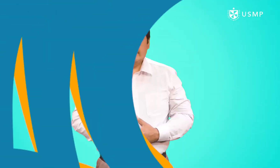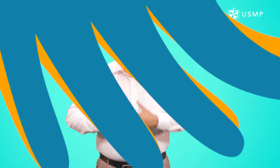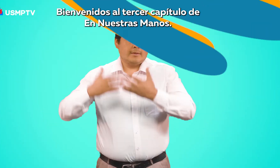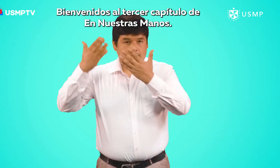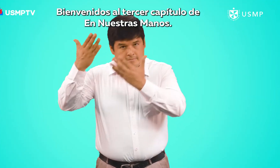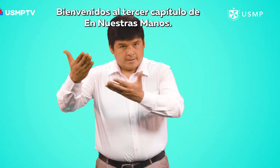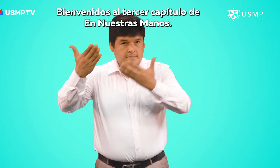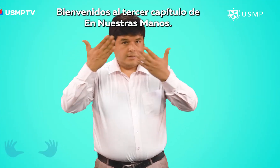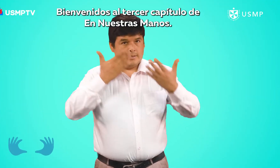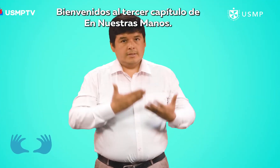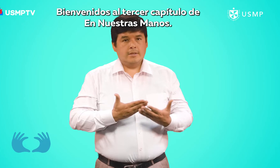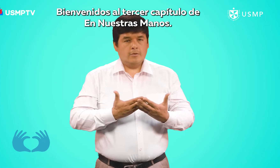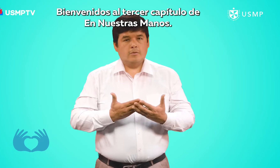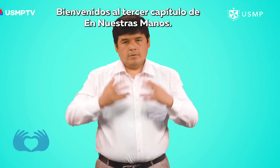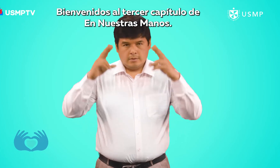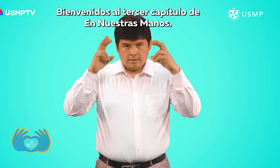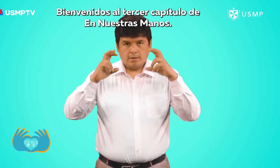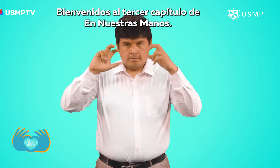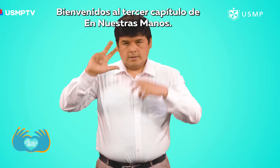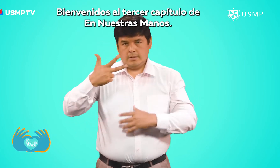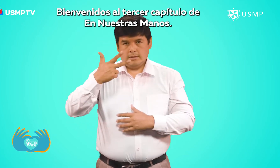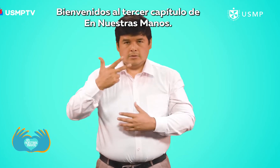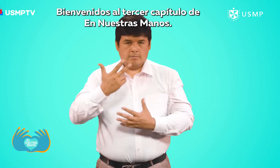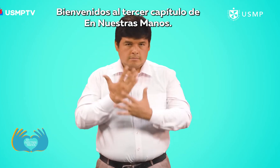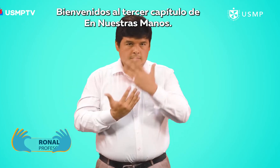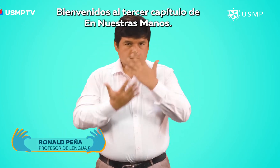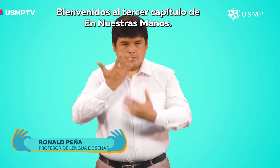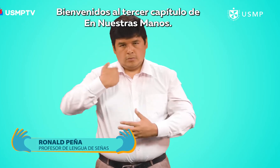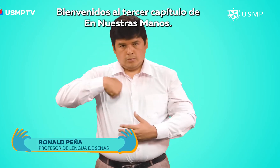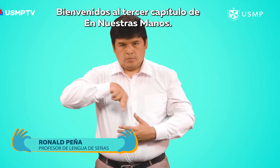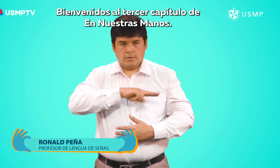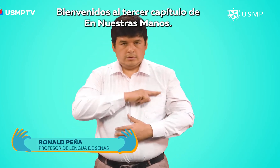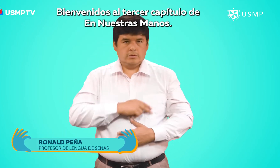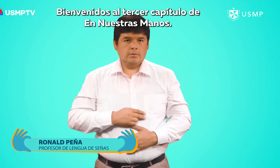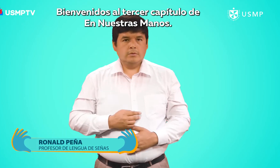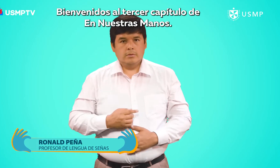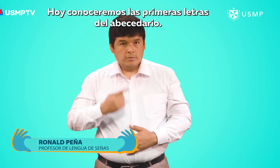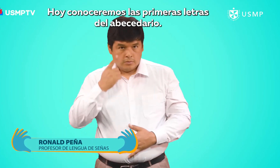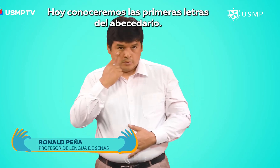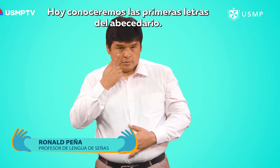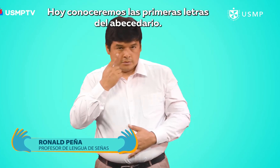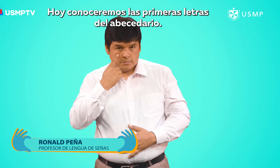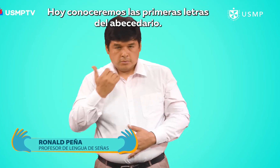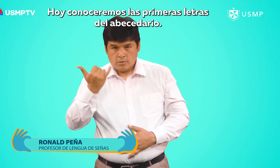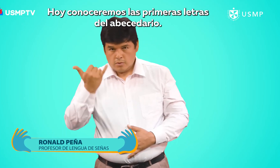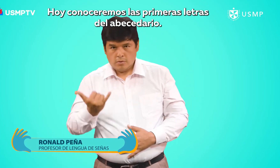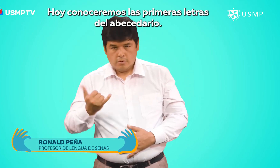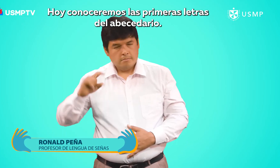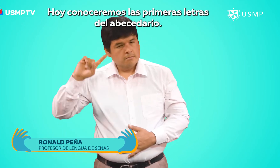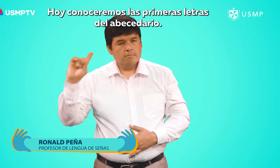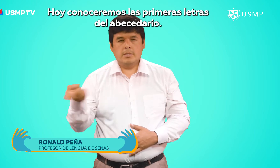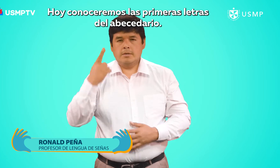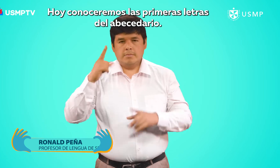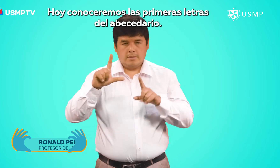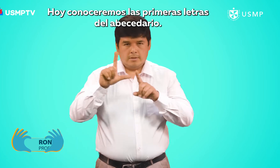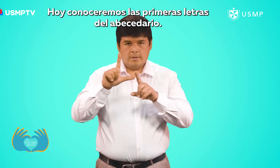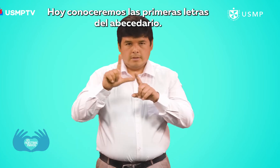Bienvenidos al tercer capítulo de En Nuestras Manos. Hoy conoceremos las primeras letras